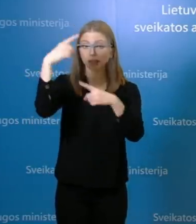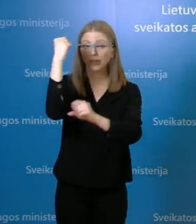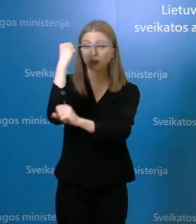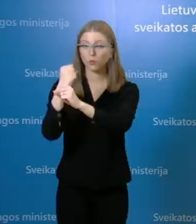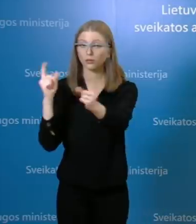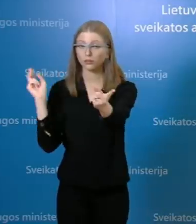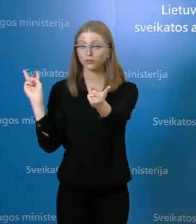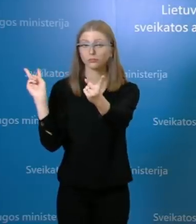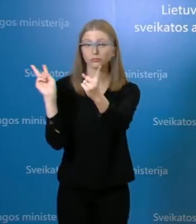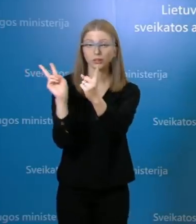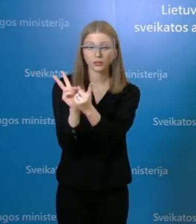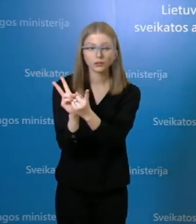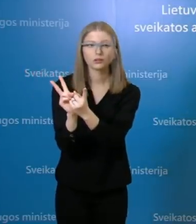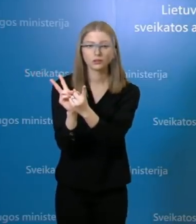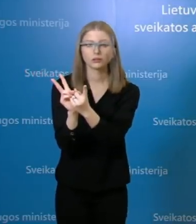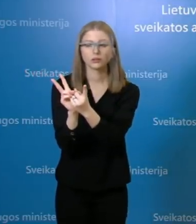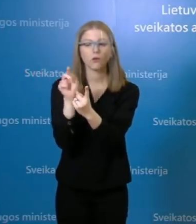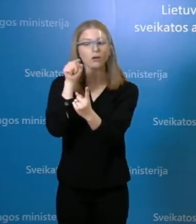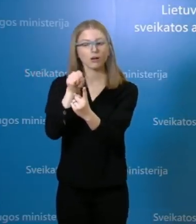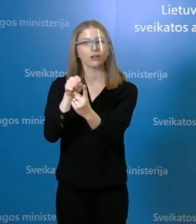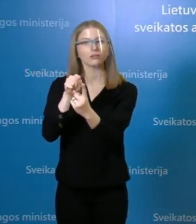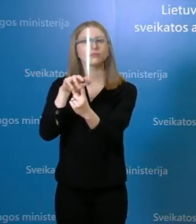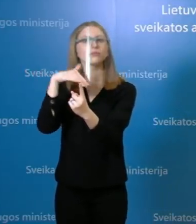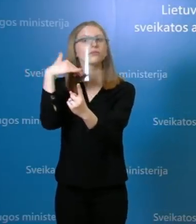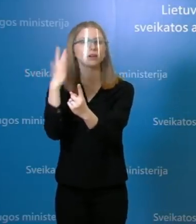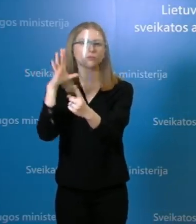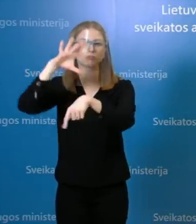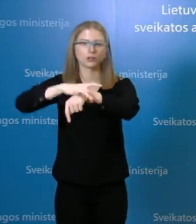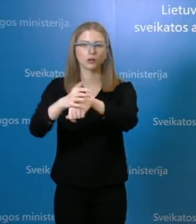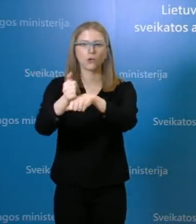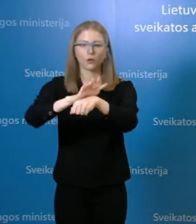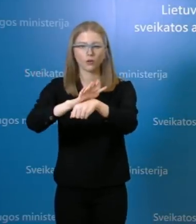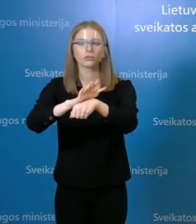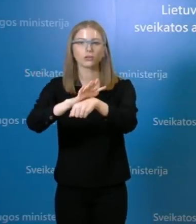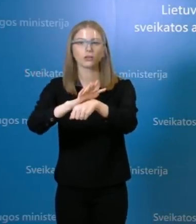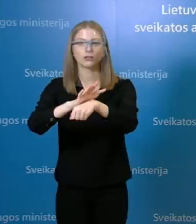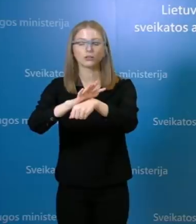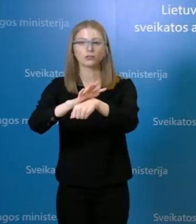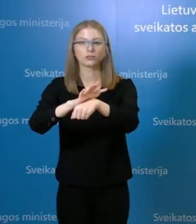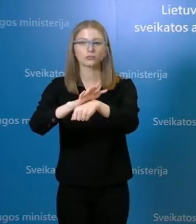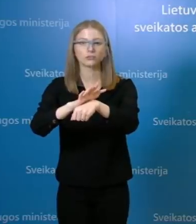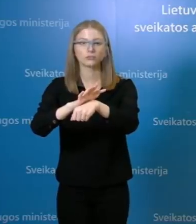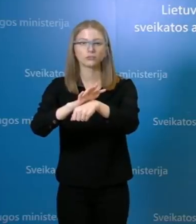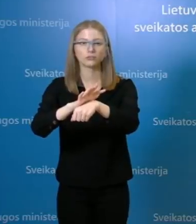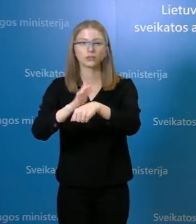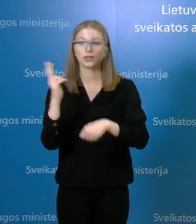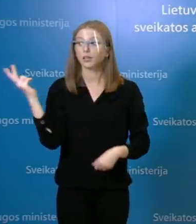kuriam buvo vėliau nustatyta COVID-19 liga ir visos kartu tiesiog valgė,